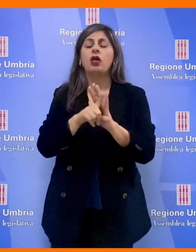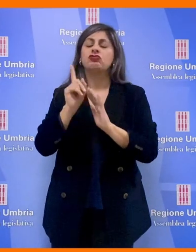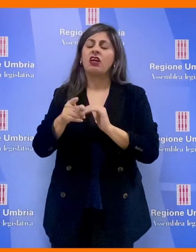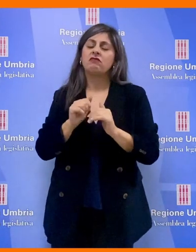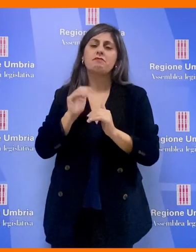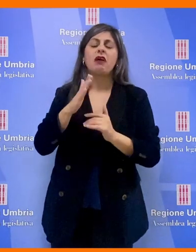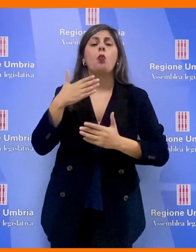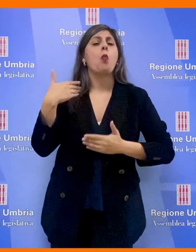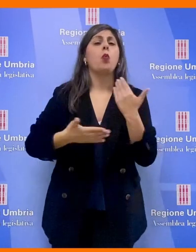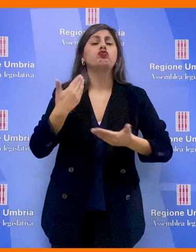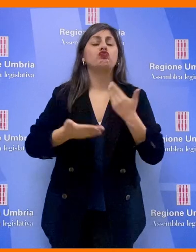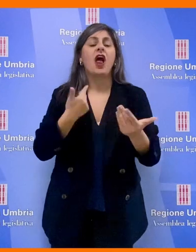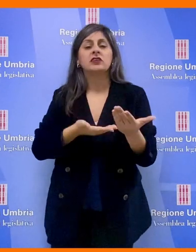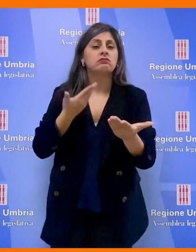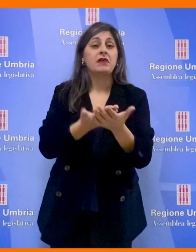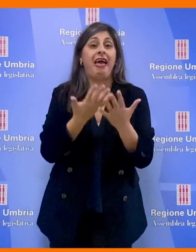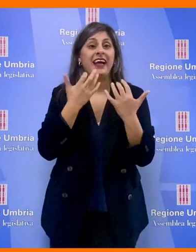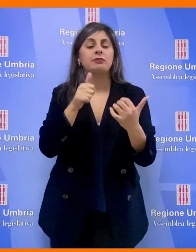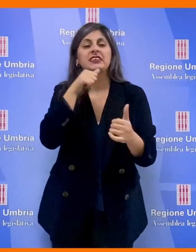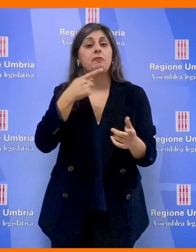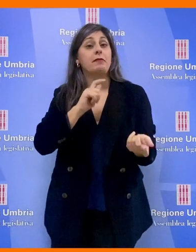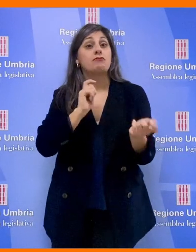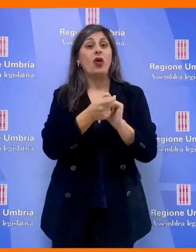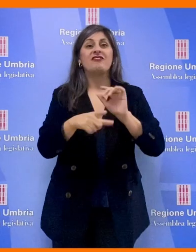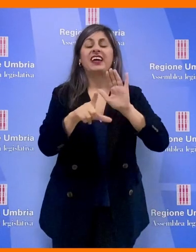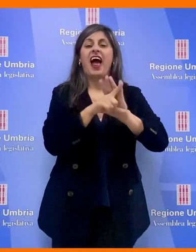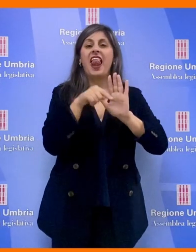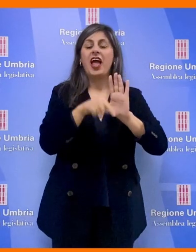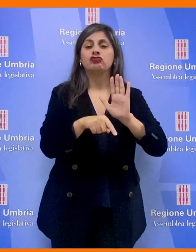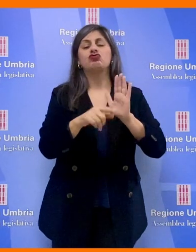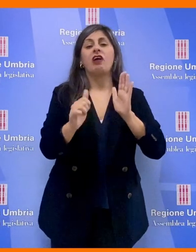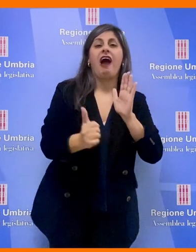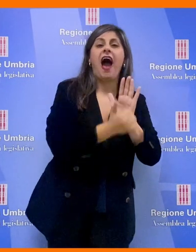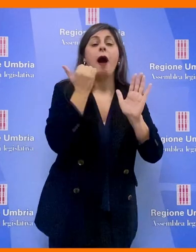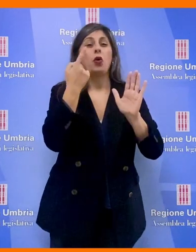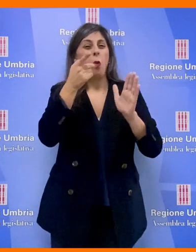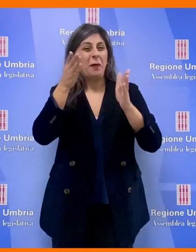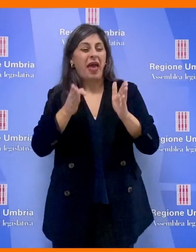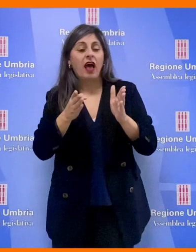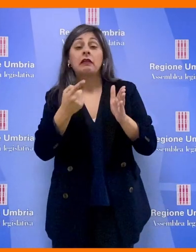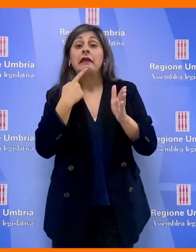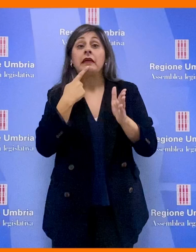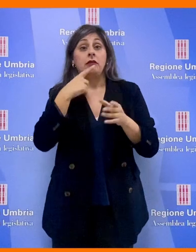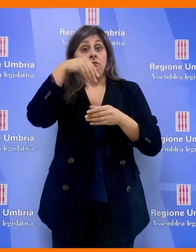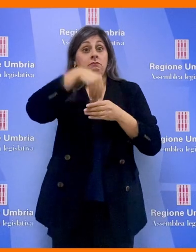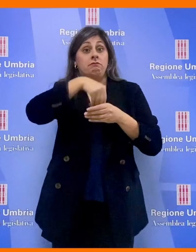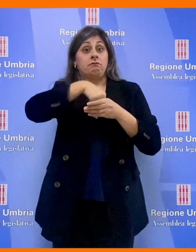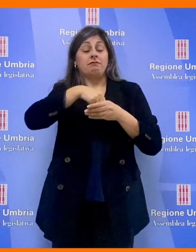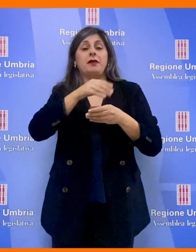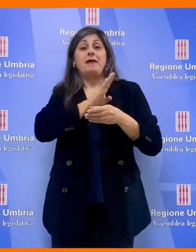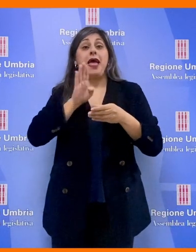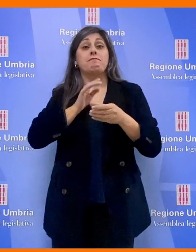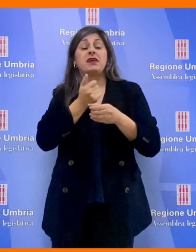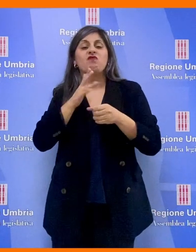da inviare con procedura d'urgenza l'Assemblea per una modifica alla legge volta ad abrogare la parte che impone a tutti i componenti del nucleo